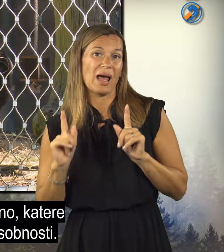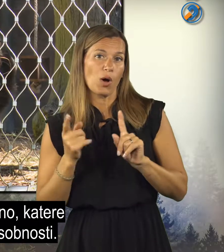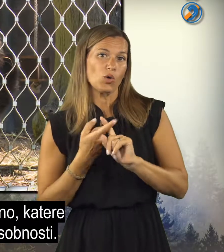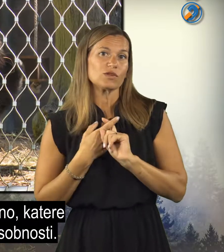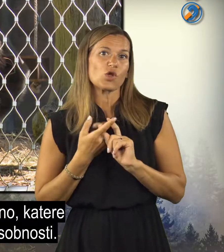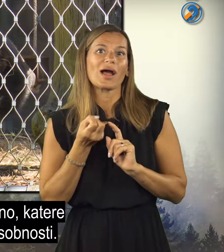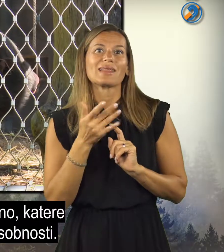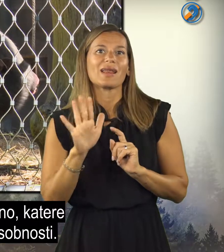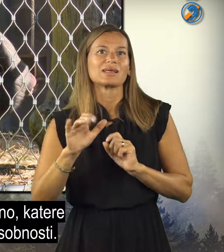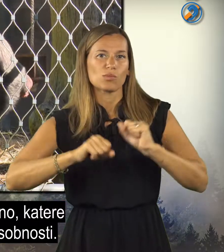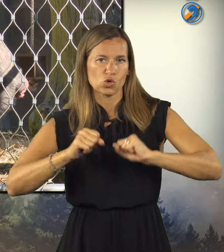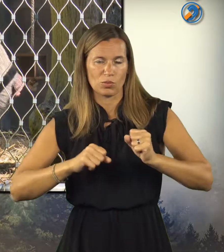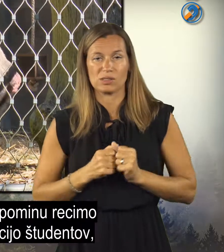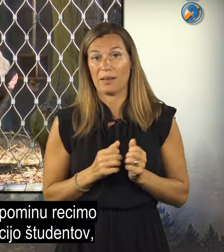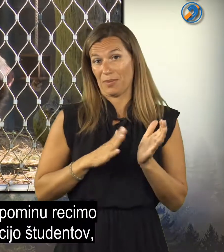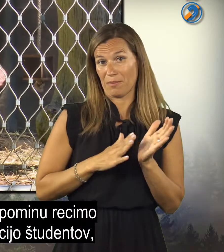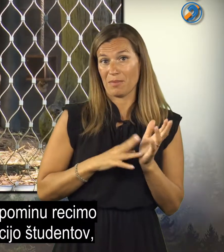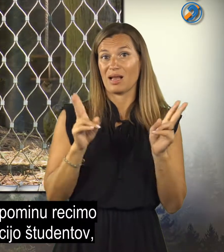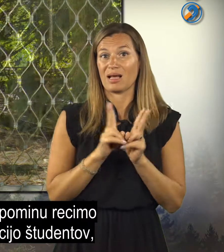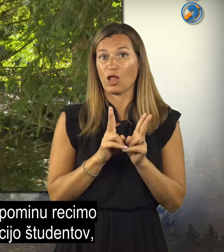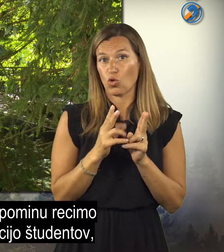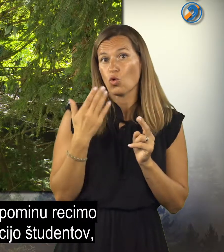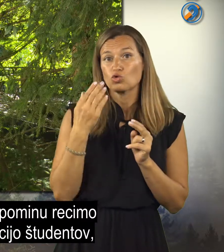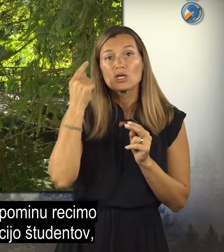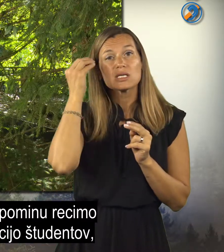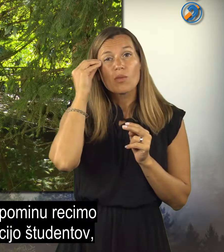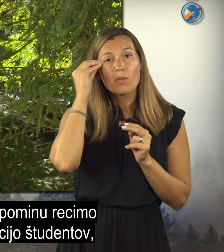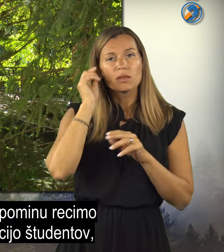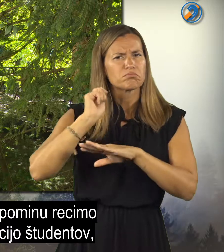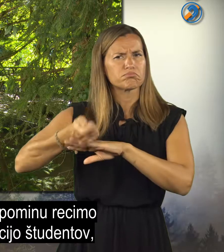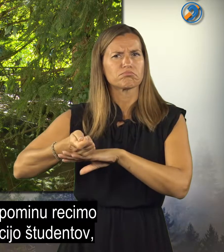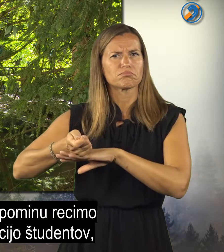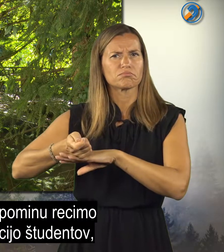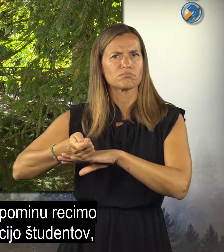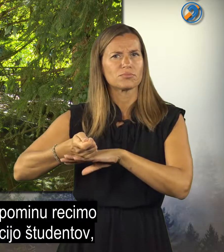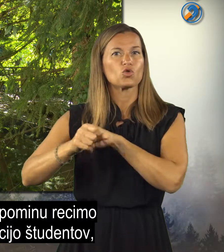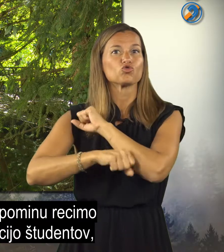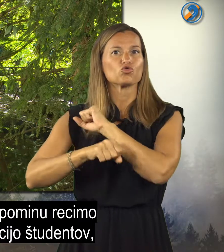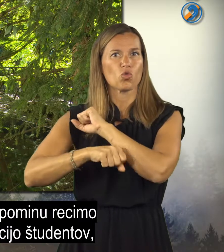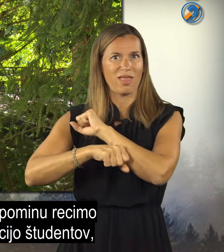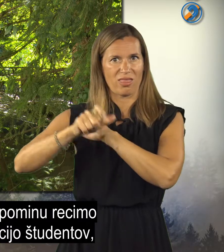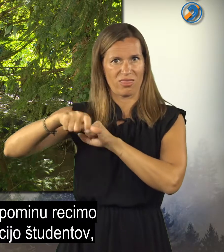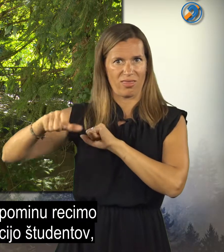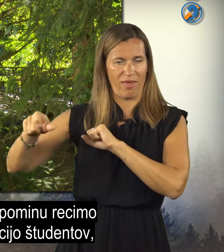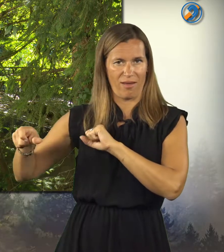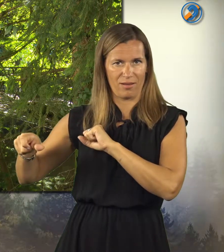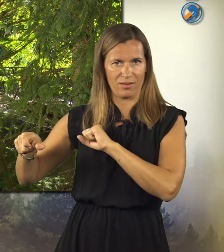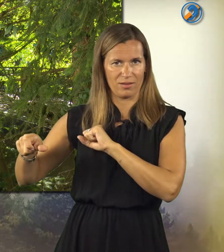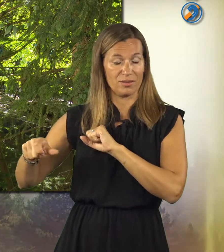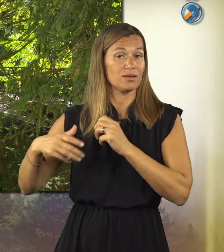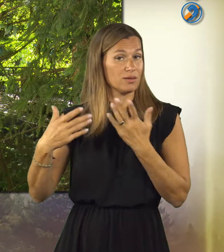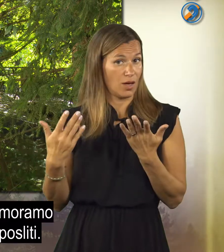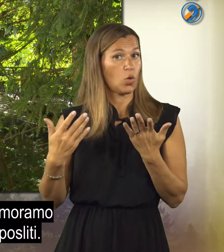ampak odvisno, katere njihove sposobnosti. Recimo v kratkoročnem spominu prekašajo populacijo študentov.